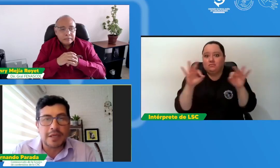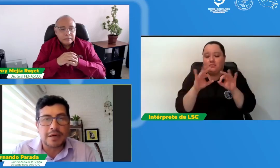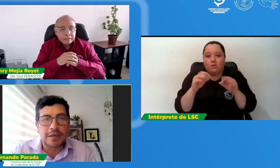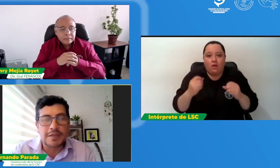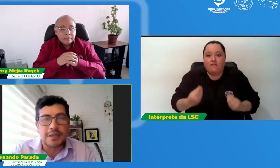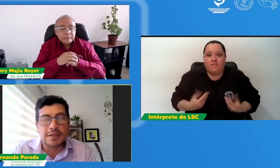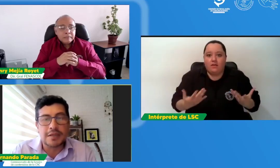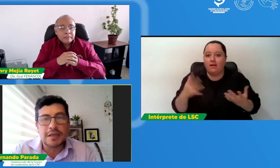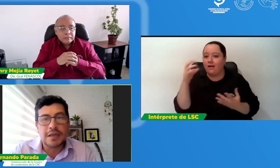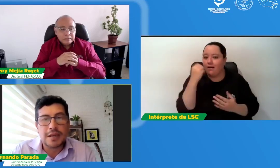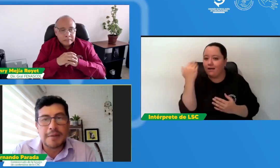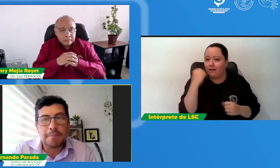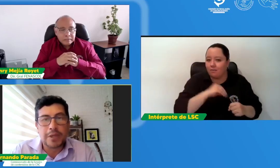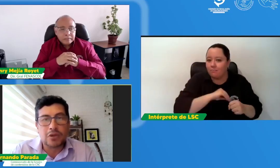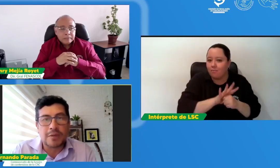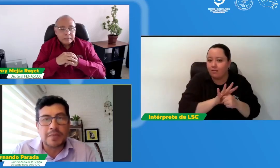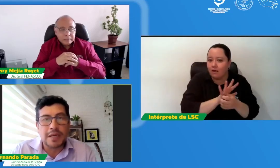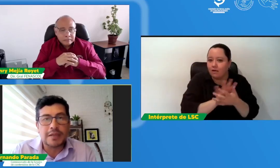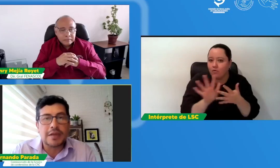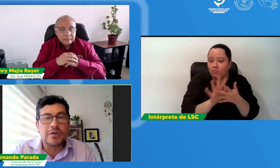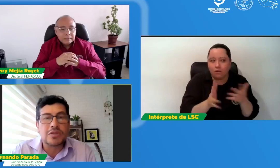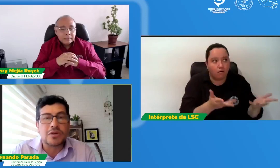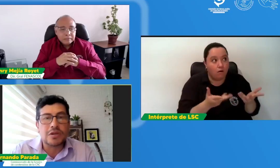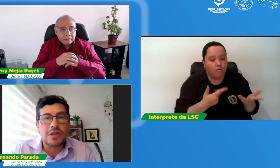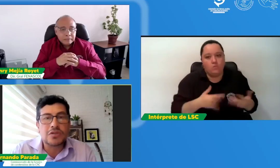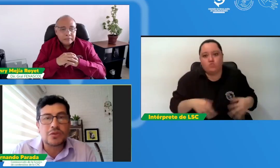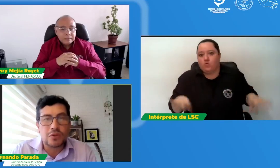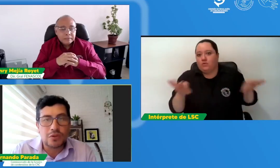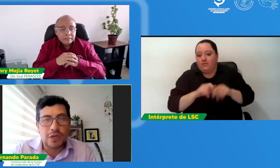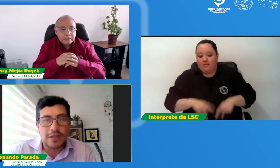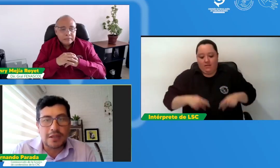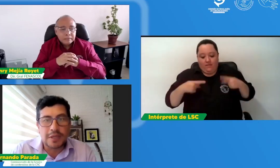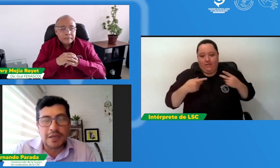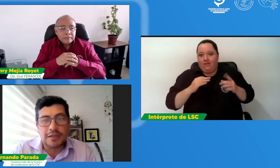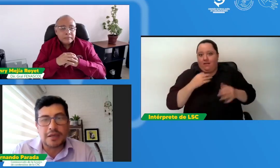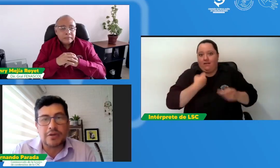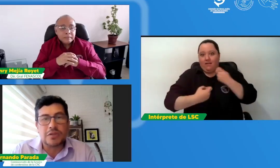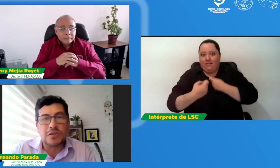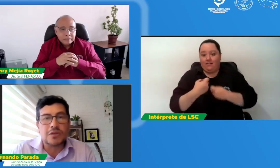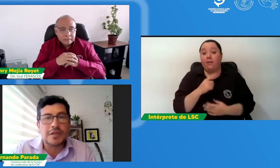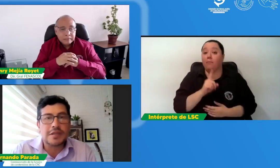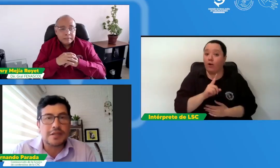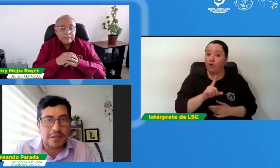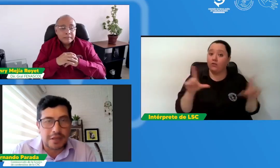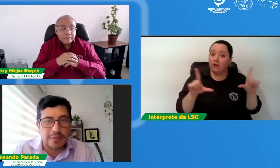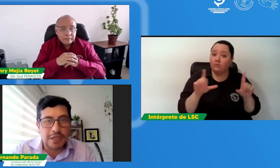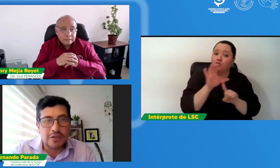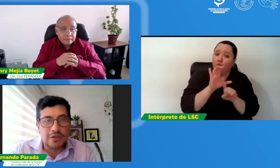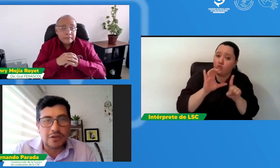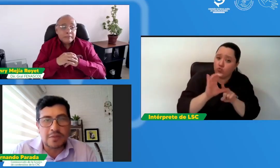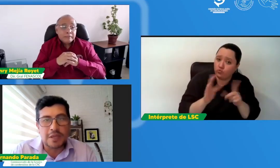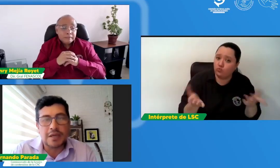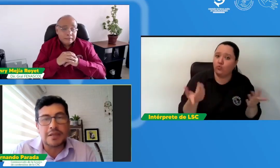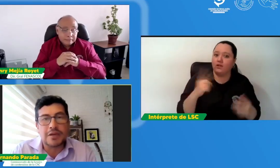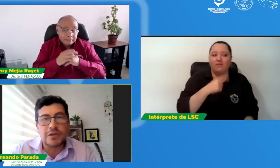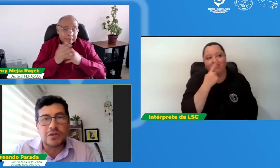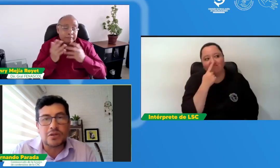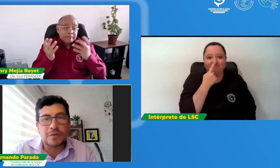reciente pero también la televisión es cultura también la televisión es entretenimiento también la televisión